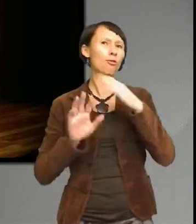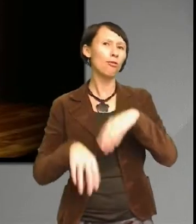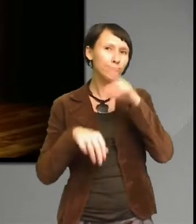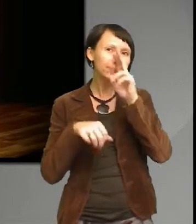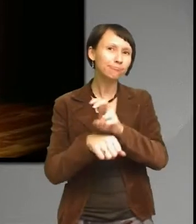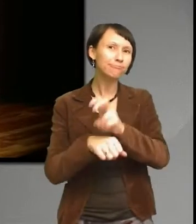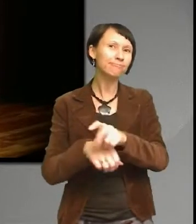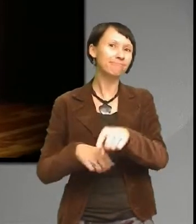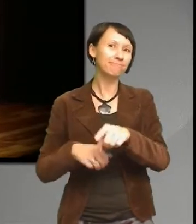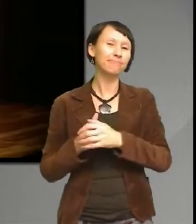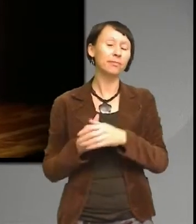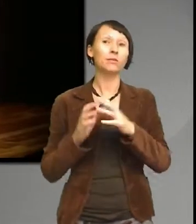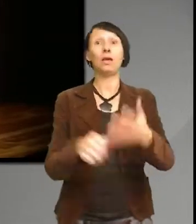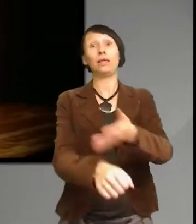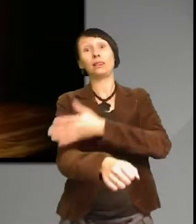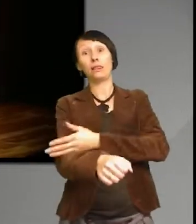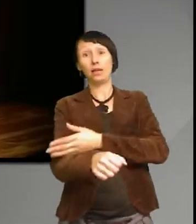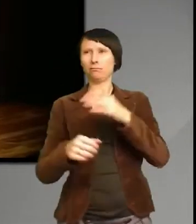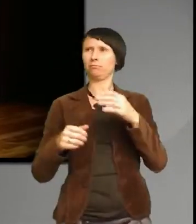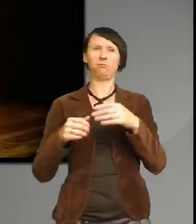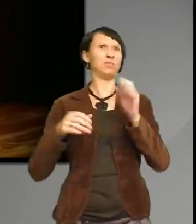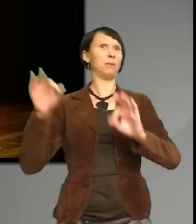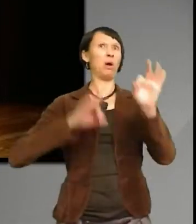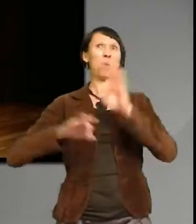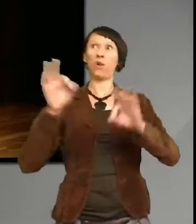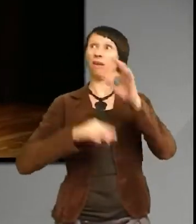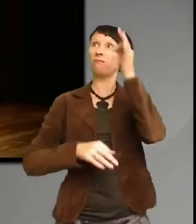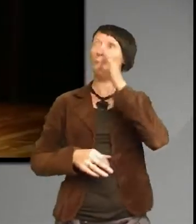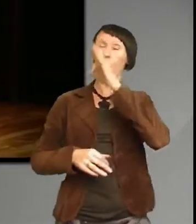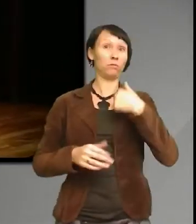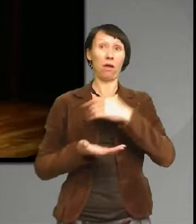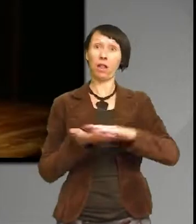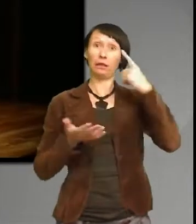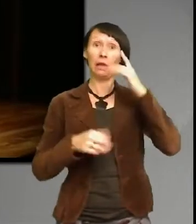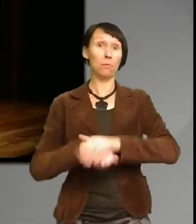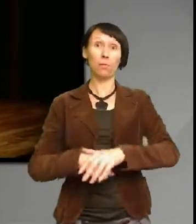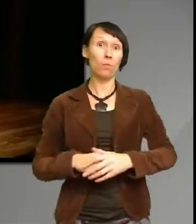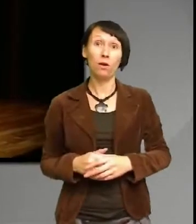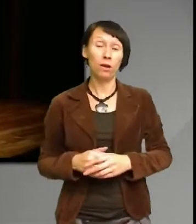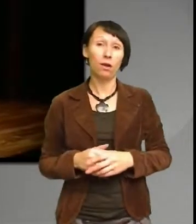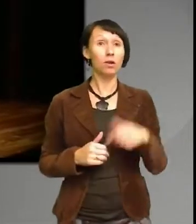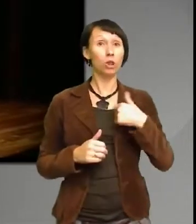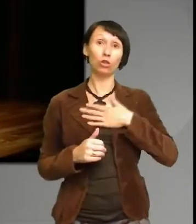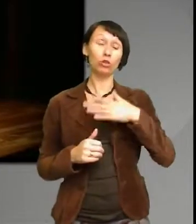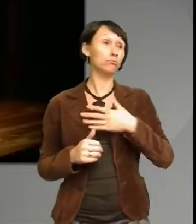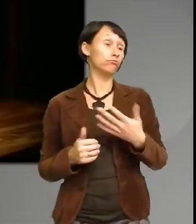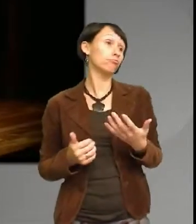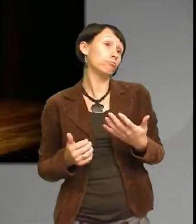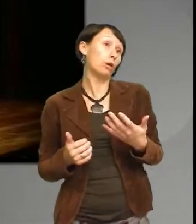men innan det så var kemikaliefrågan det var inte någonting som jag tänkte säga jättemycket på för jag tyckte att det verkade finnas nästan